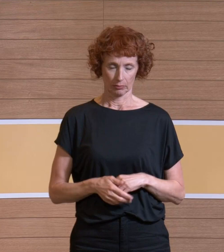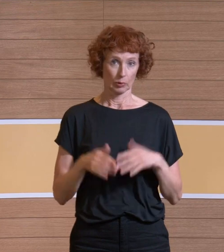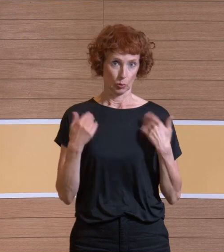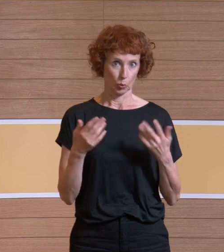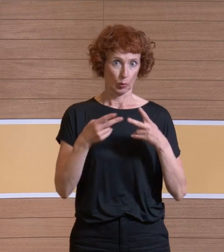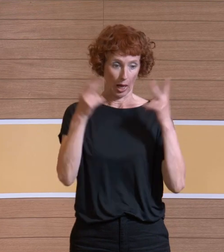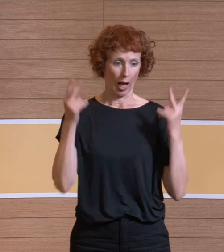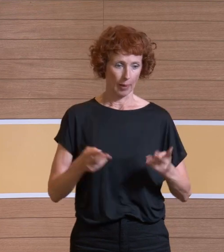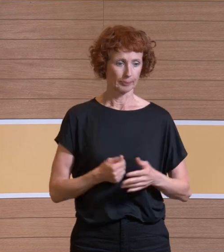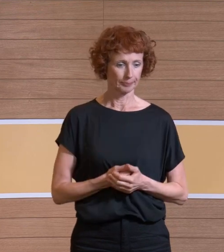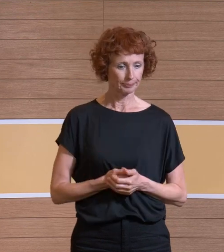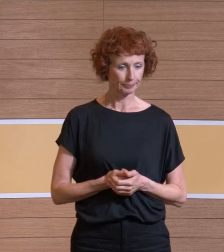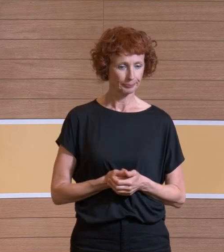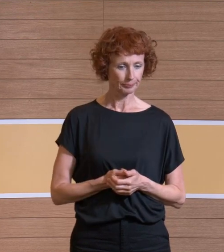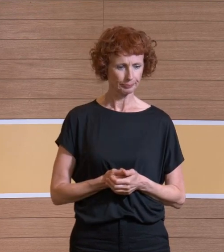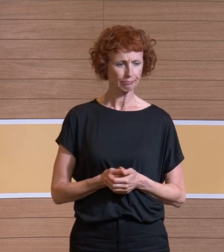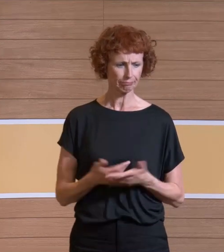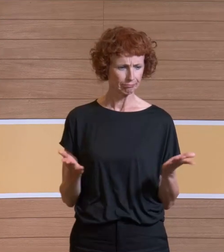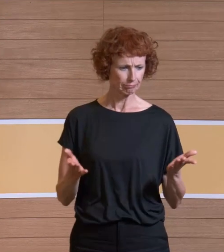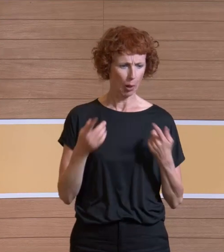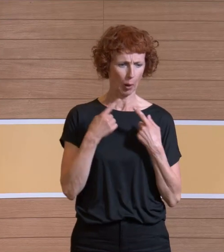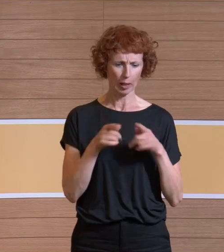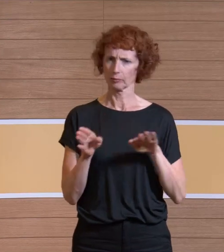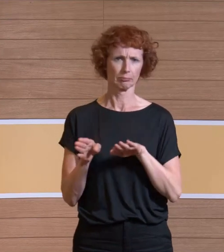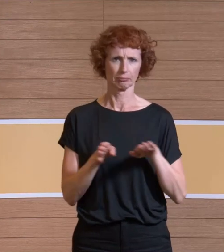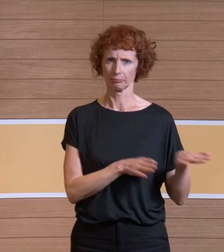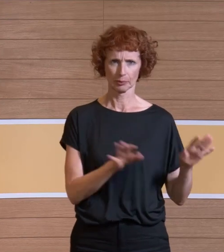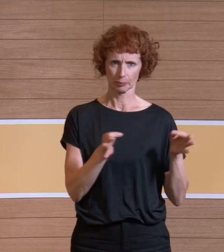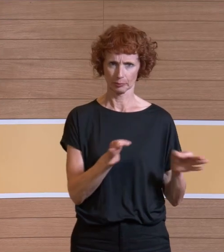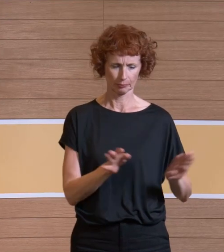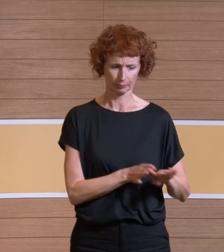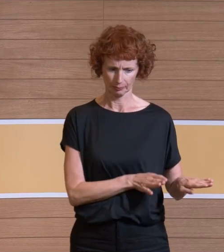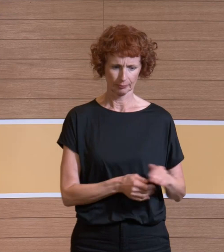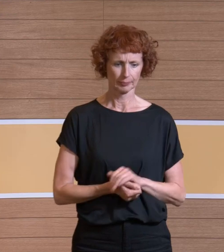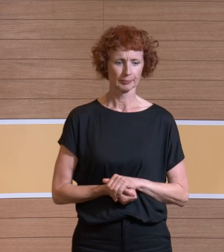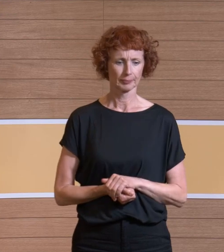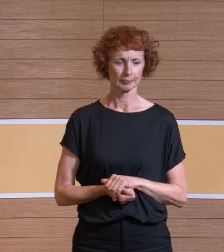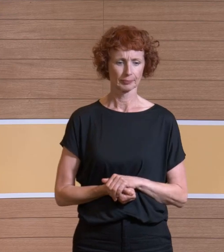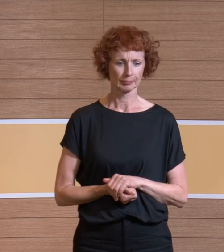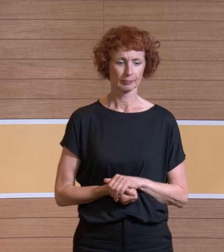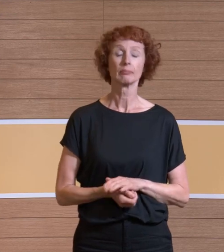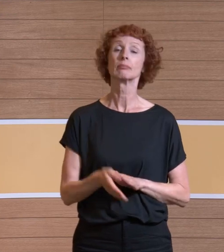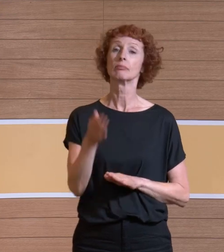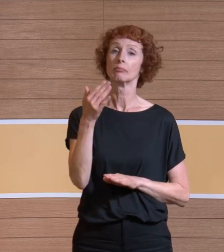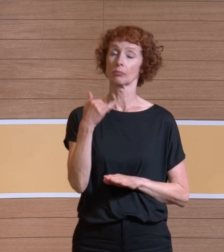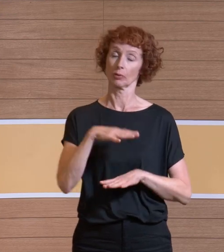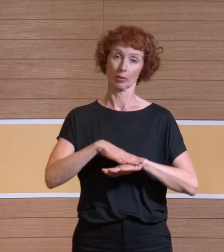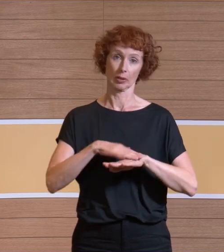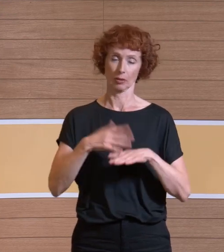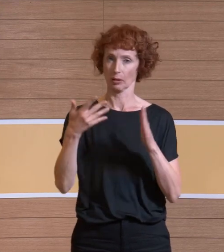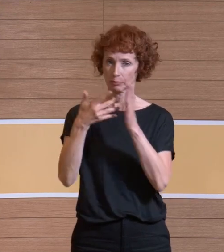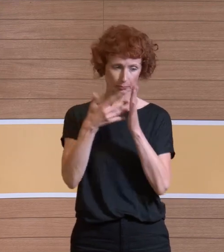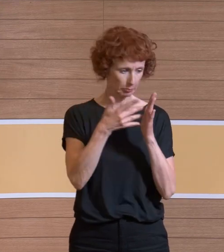der Rahmen. Da gibt es noch andere, die lasse ich jetzt hier aus Zeitgründen einfach weg. Wir haben vor einiger Zeit Messungen gemacht. Wir haben 71